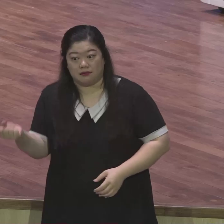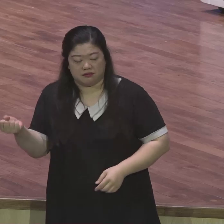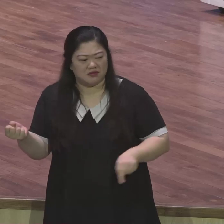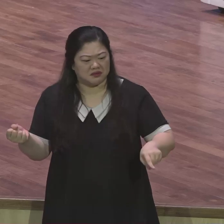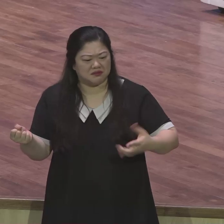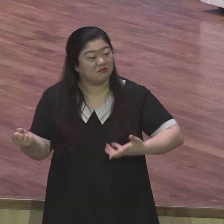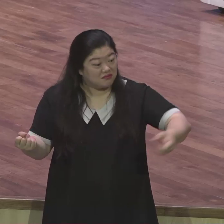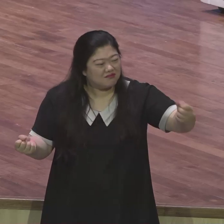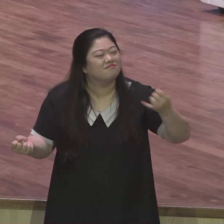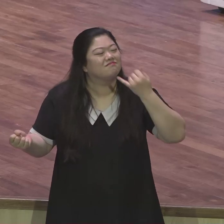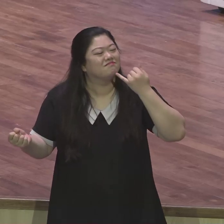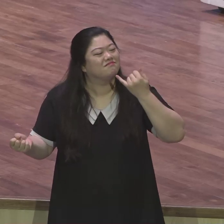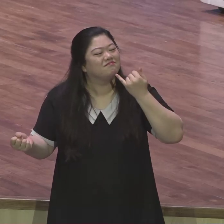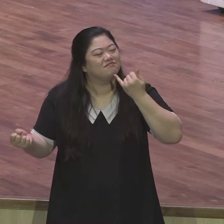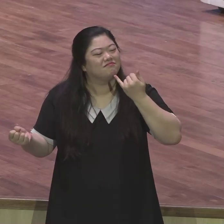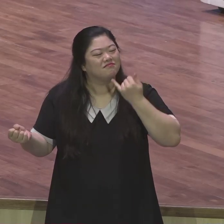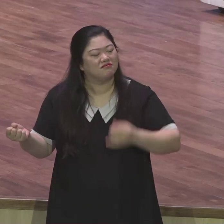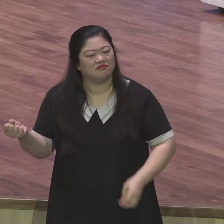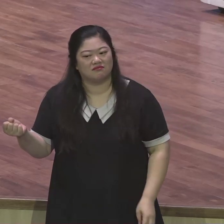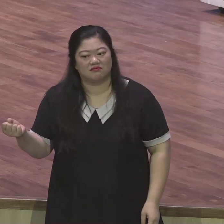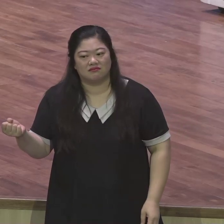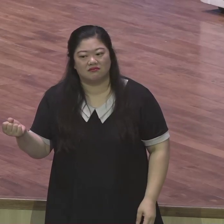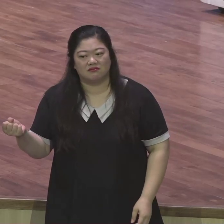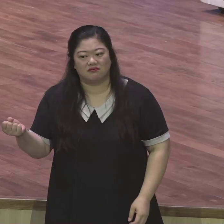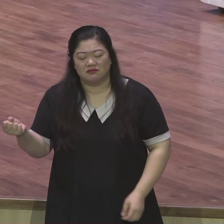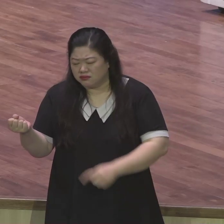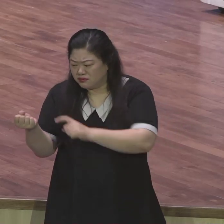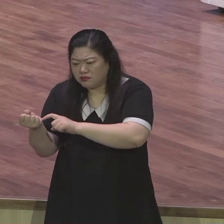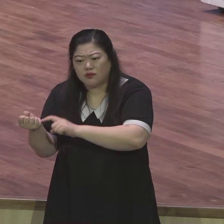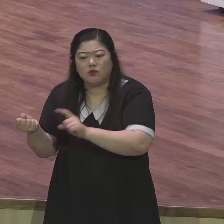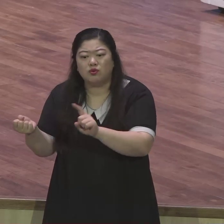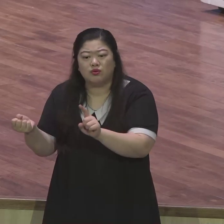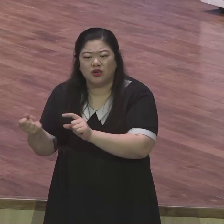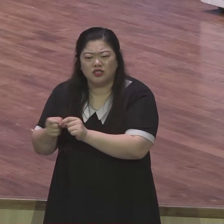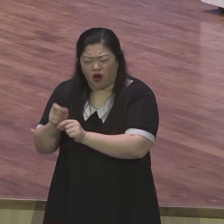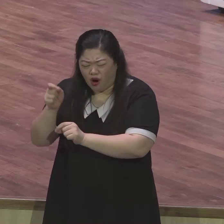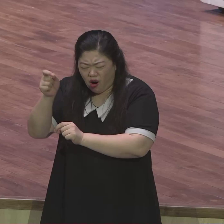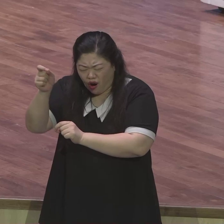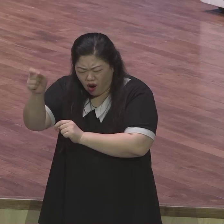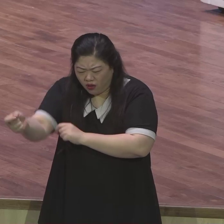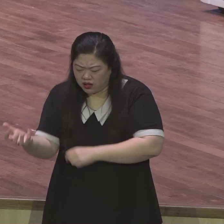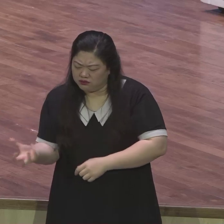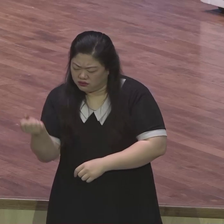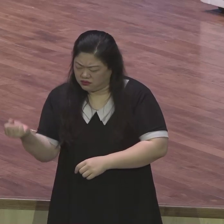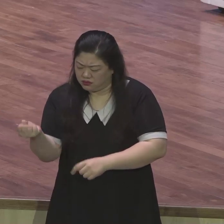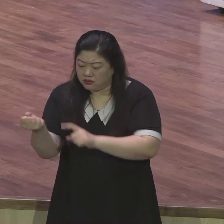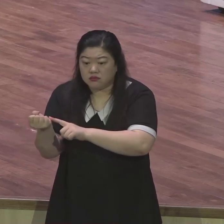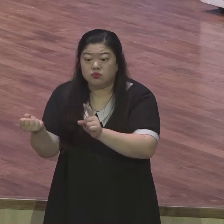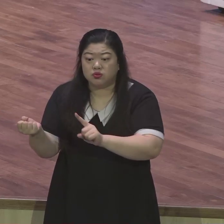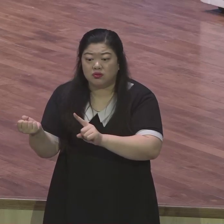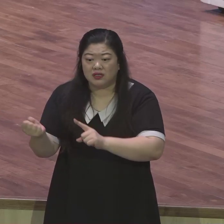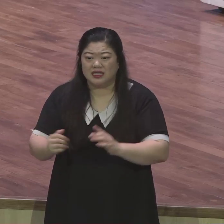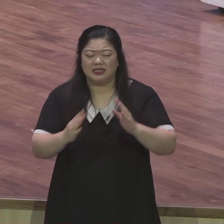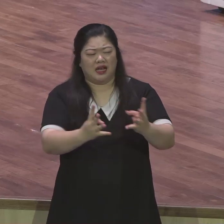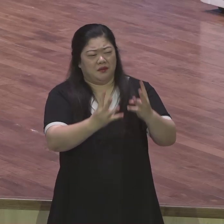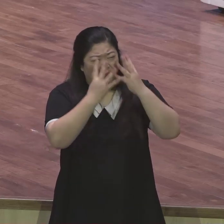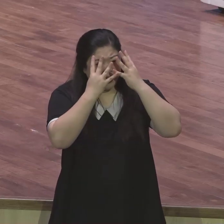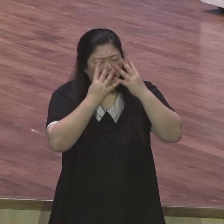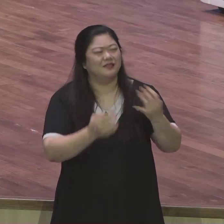문제를 주신다는 것입니다 그 영원한 소유가 뭐길래 도대체 감옥에 갇히고 재산이 빼앗기는 것도 기쁨으로 당할 수 있죠 바로